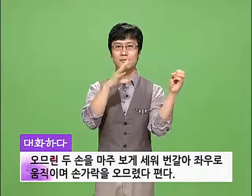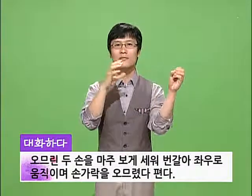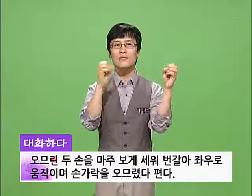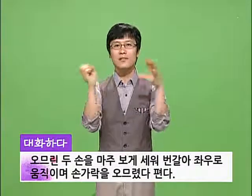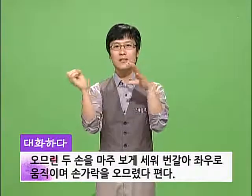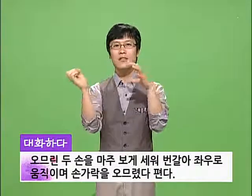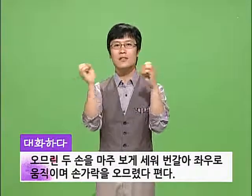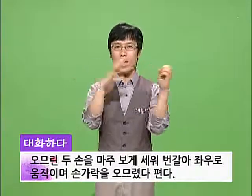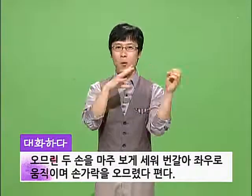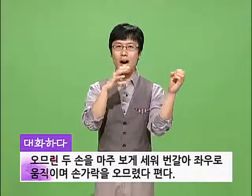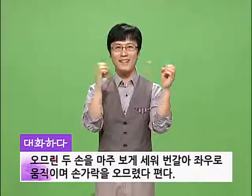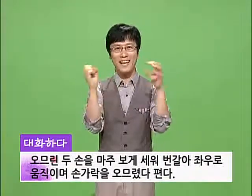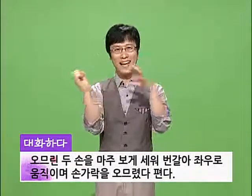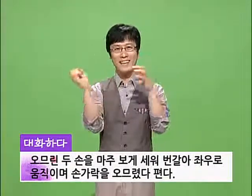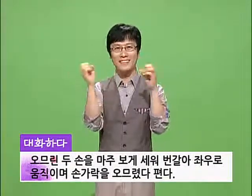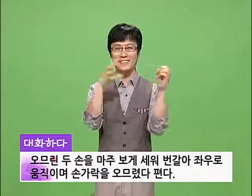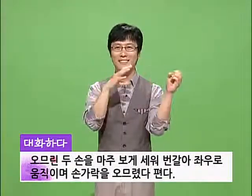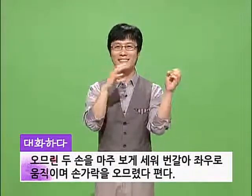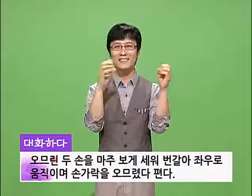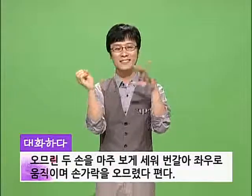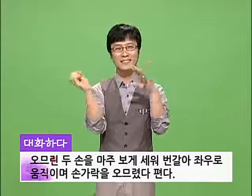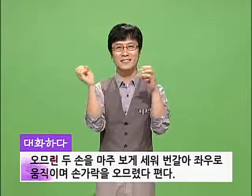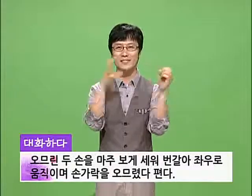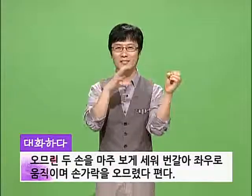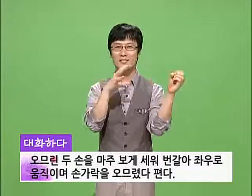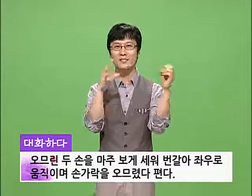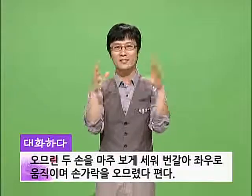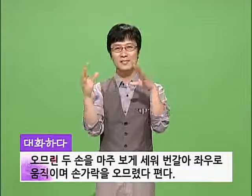움직이며 손가락을 오므렸다 펍니다.